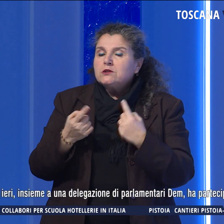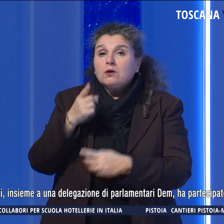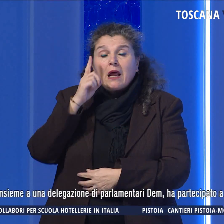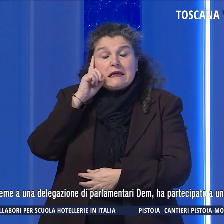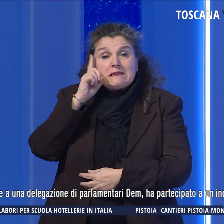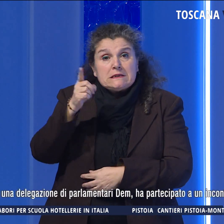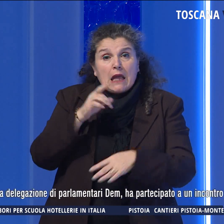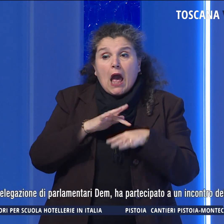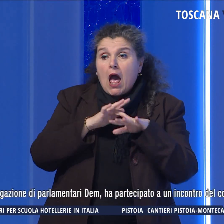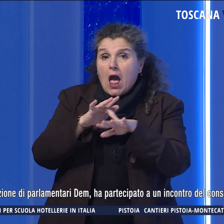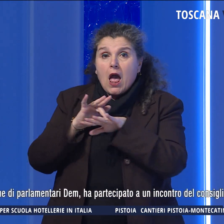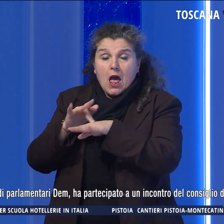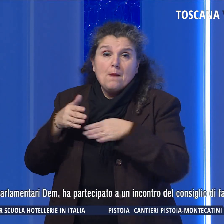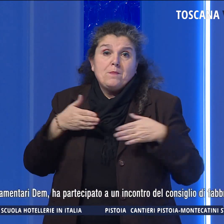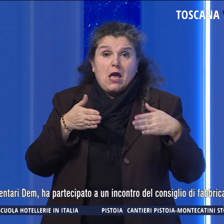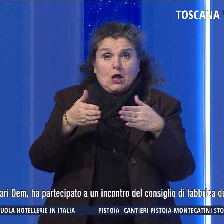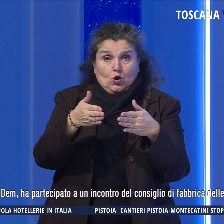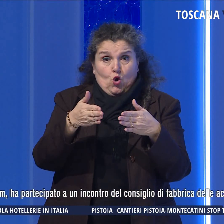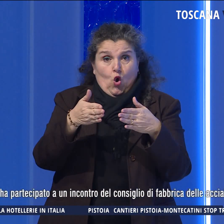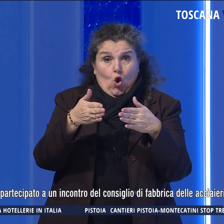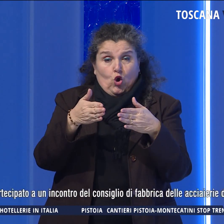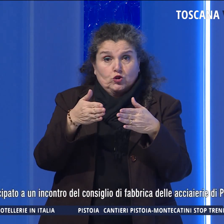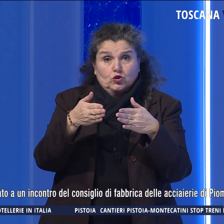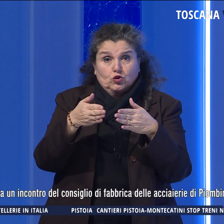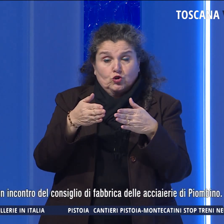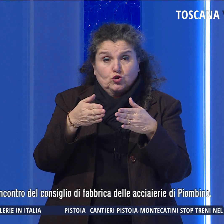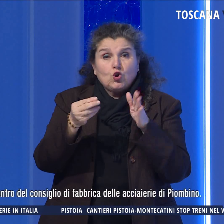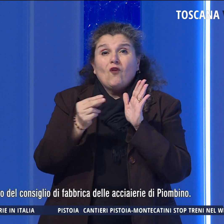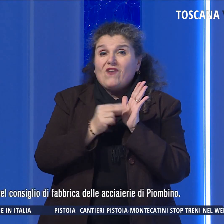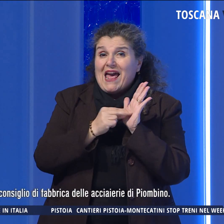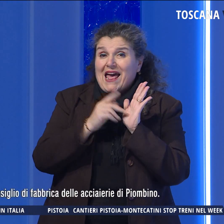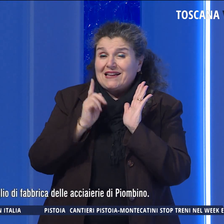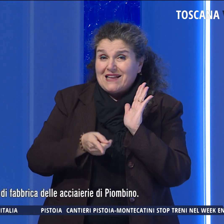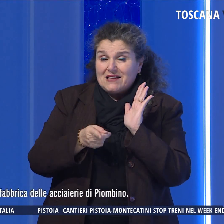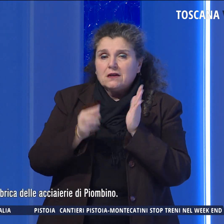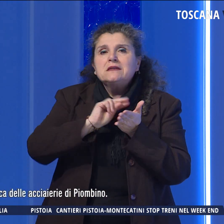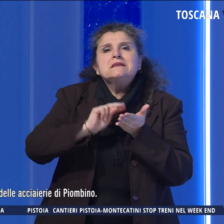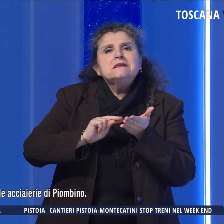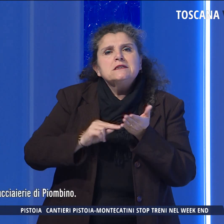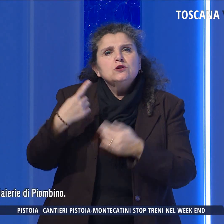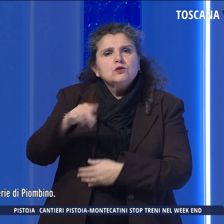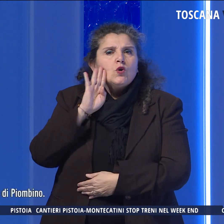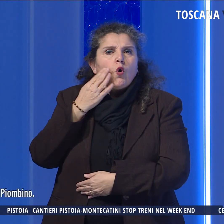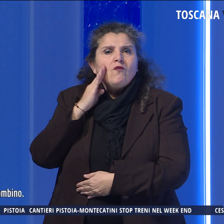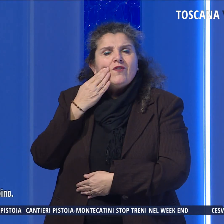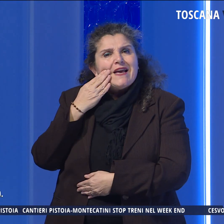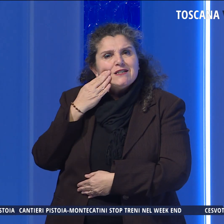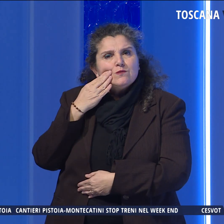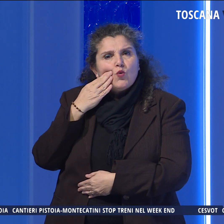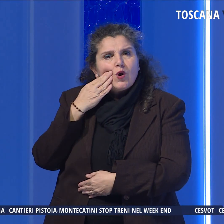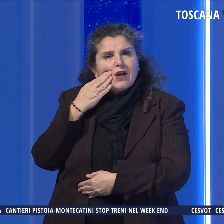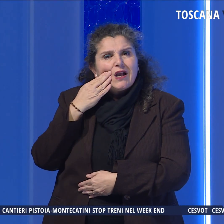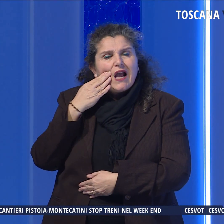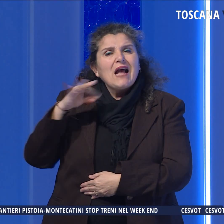ad accompagnare il percorso della vertenza. Lo ha scritto nel suo profilo Facebook la